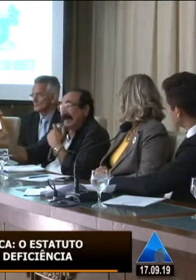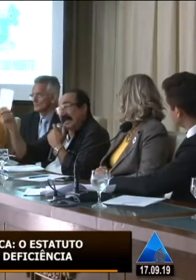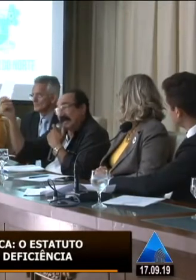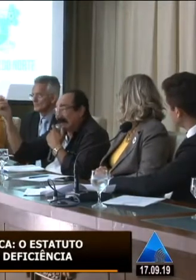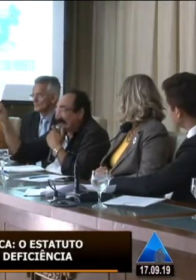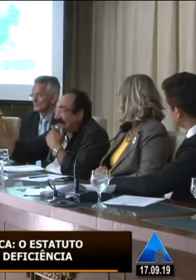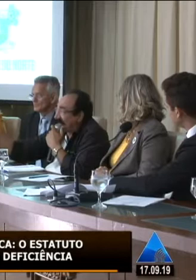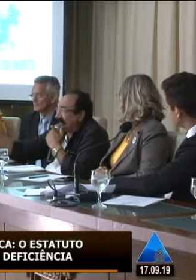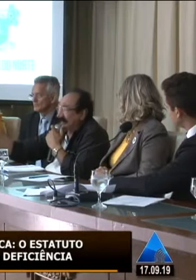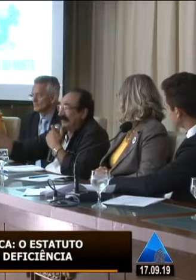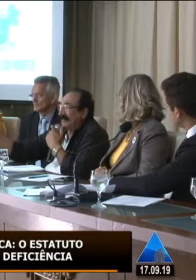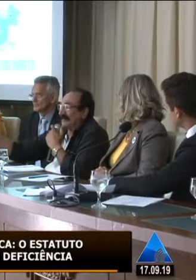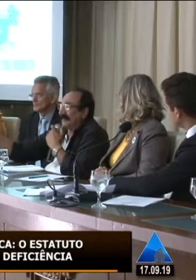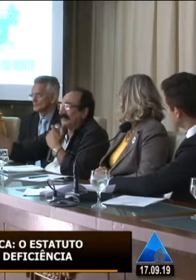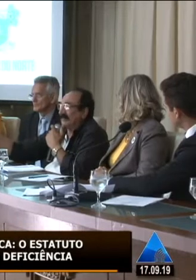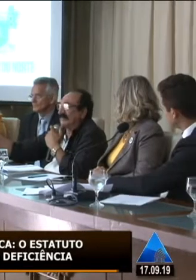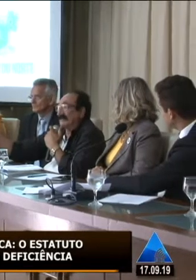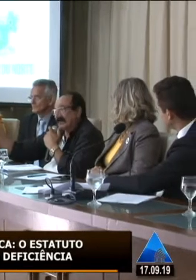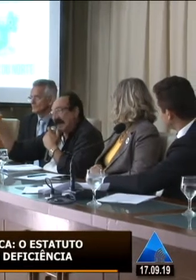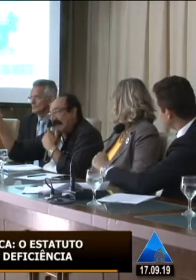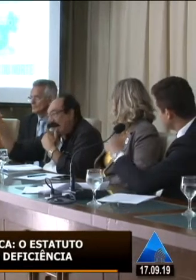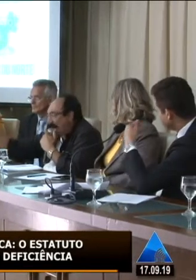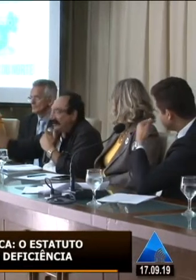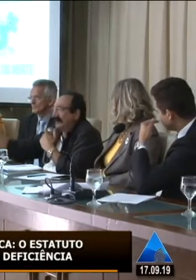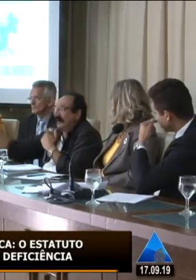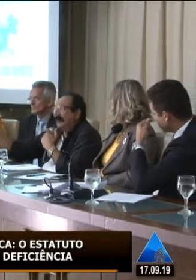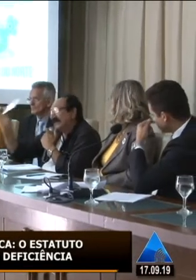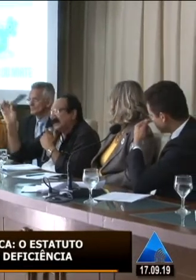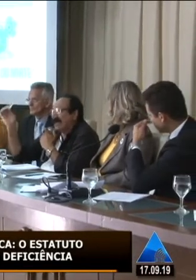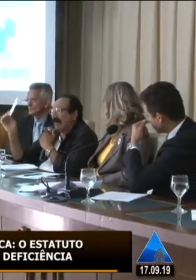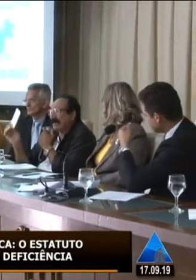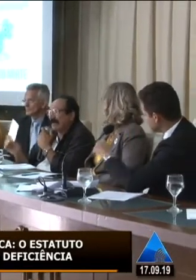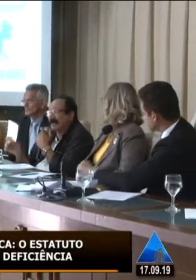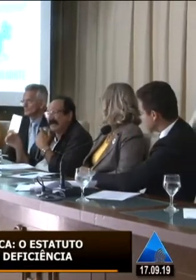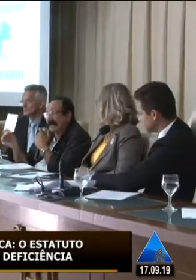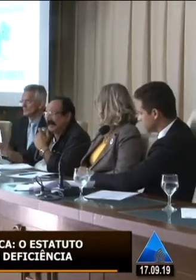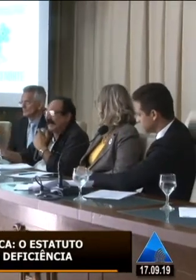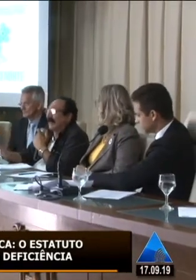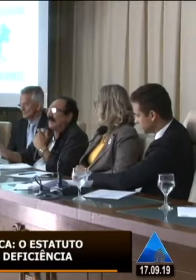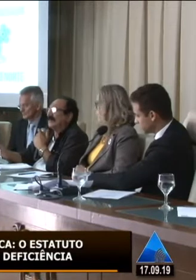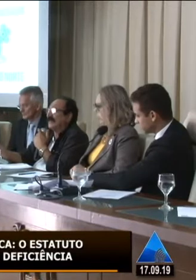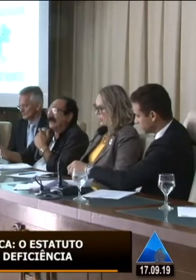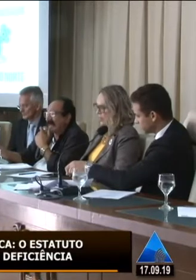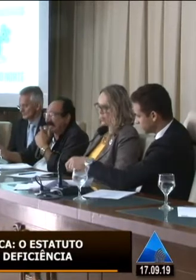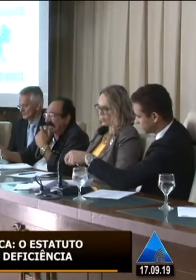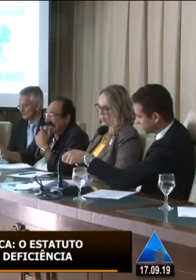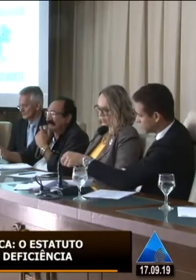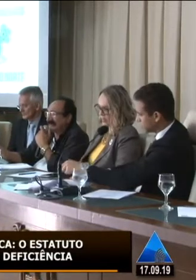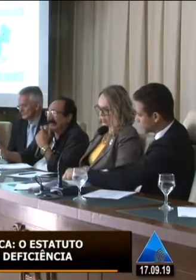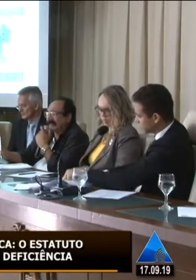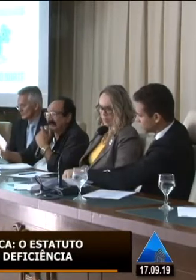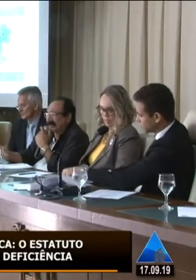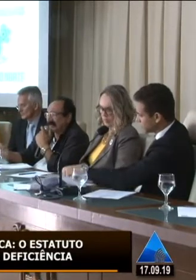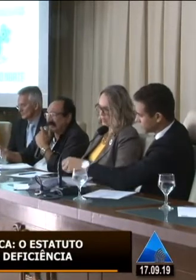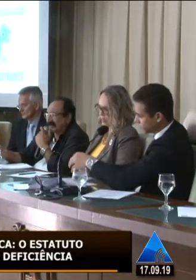símbolo. Se chegar na Grã-Bretanha, tem lá o símbolo. Se você chegar em Marrocos, ou se você chegar em qualquer parte do planeta, o símbolo internacional